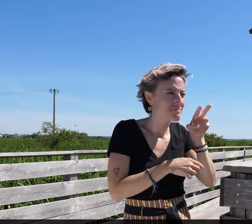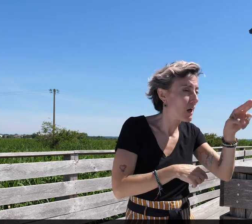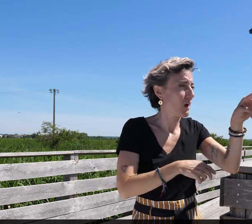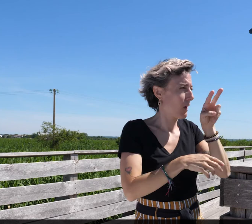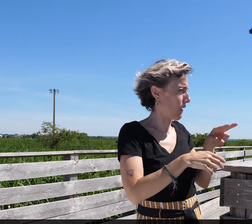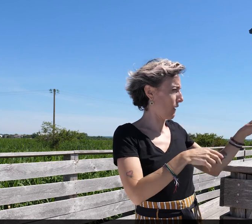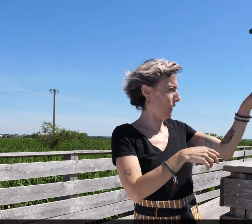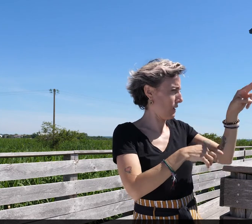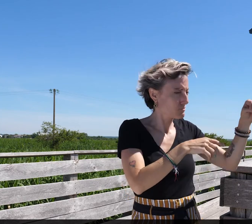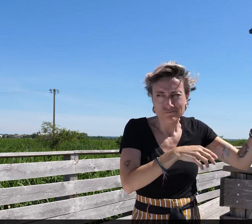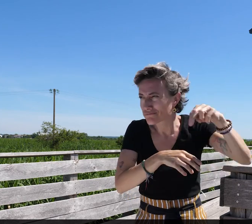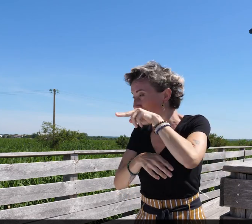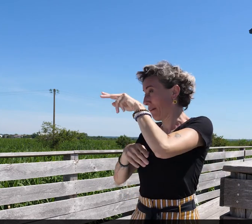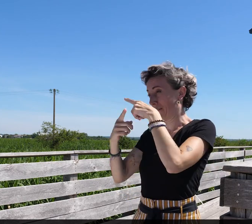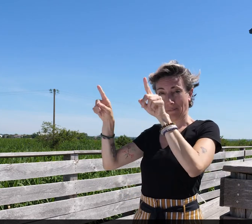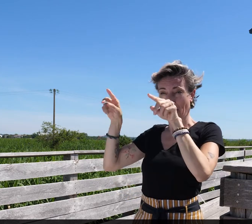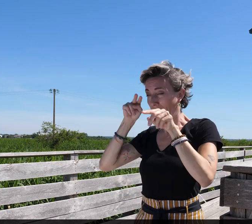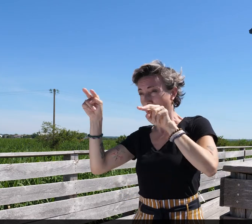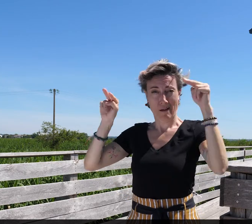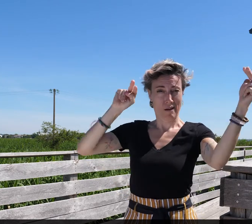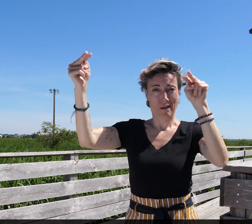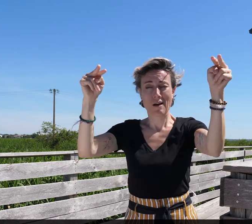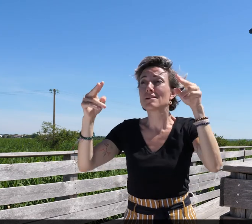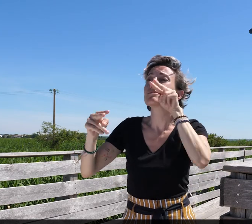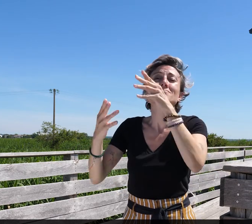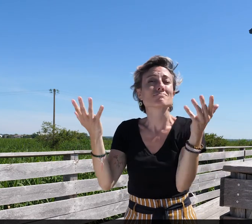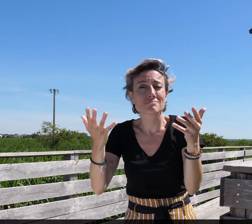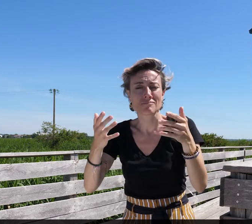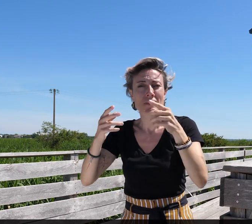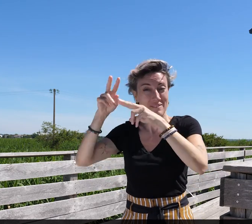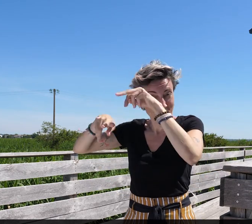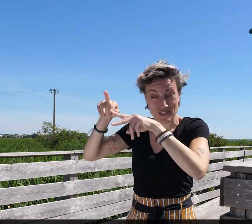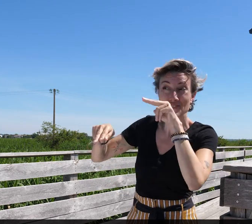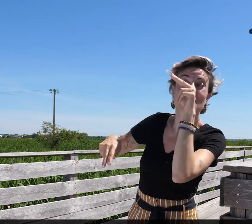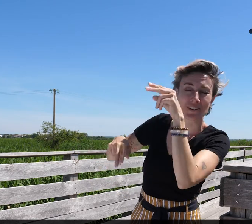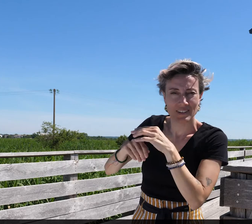ce chemin traverse prairies et roselières sur près de 800 mètres